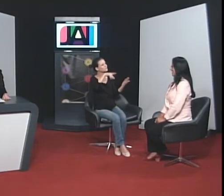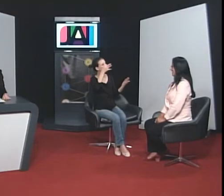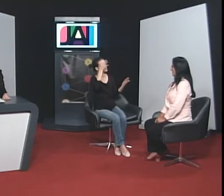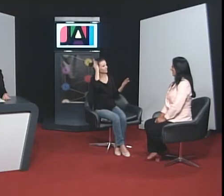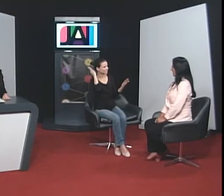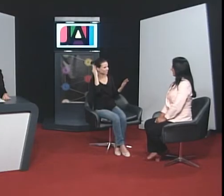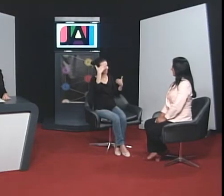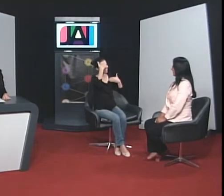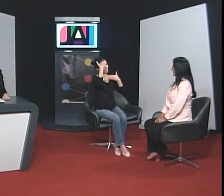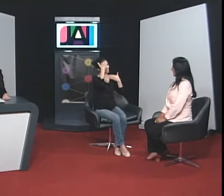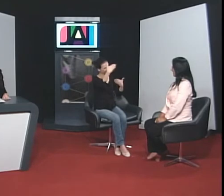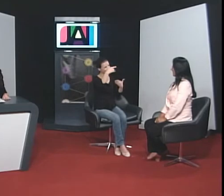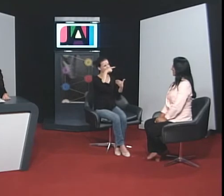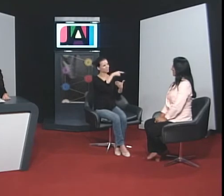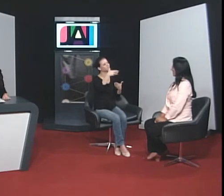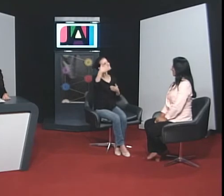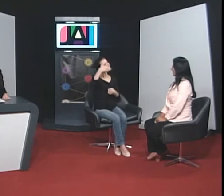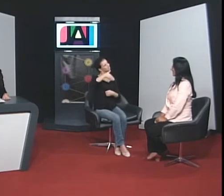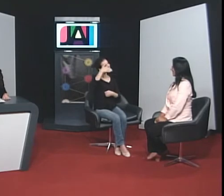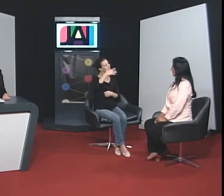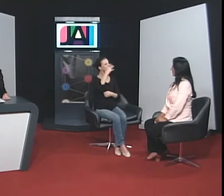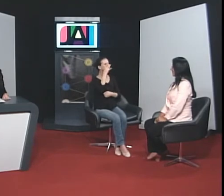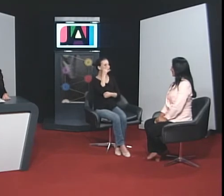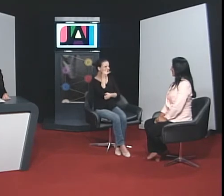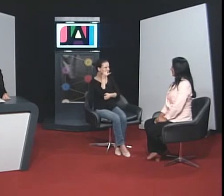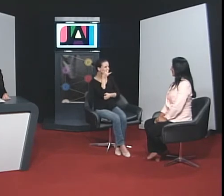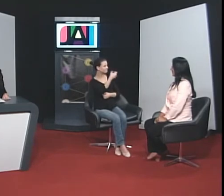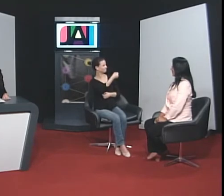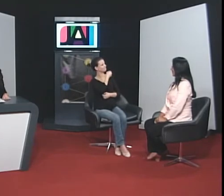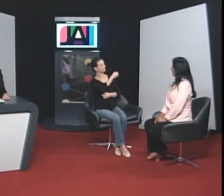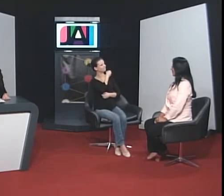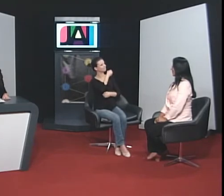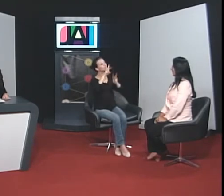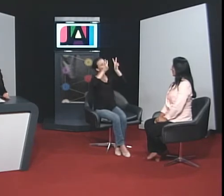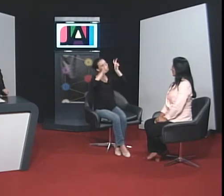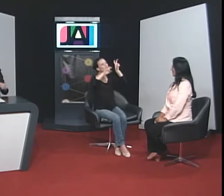agradecemos a sua participação aqui no nosso Especial da Jai na TV Campus, né?